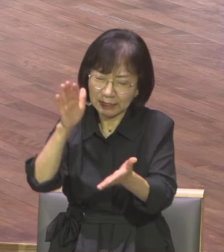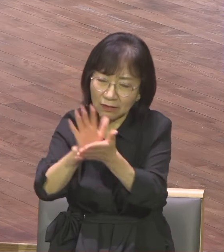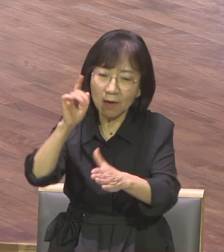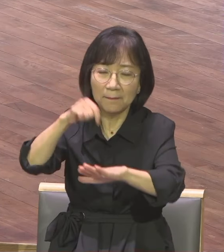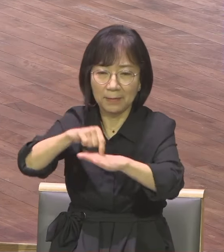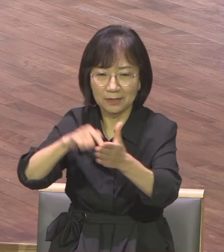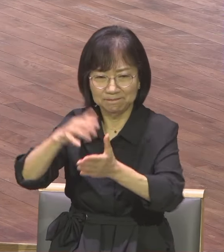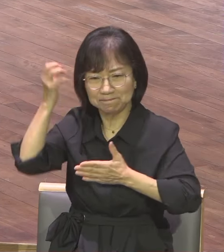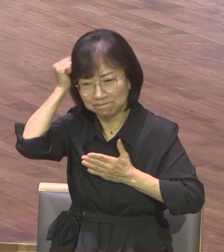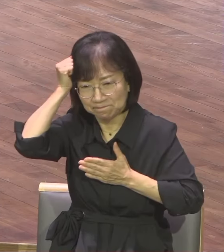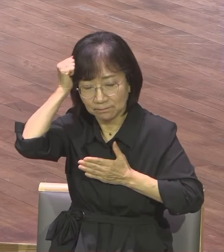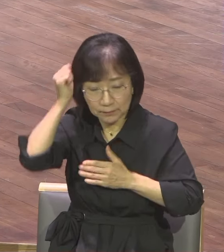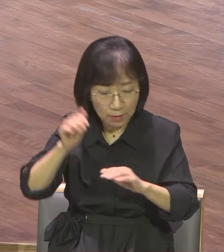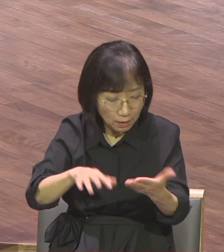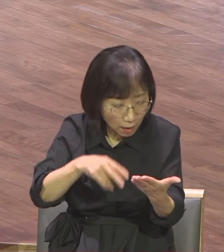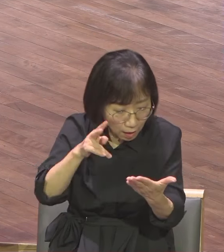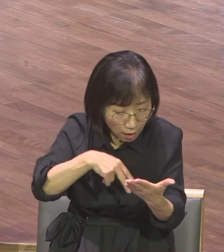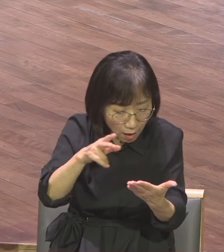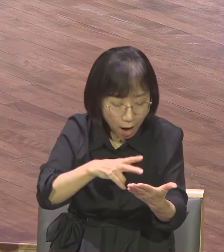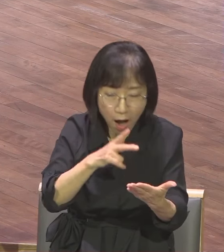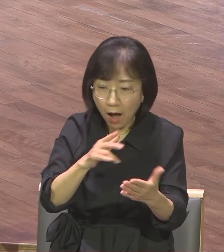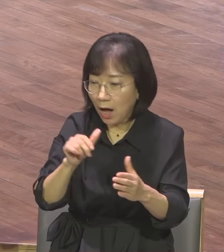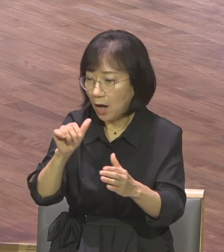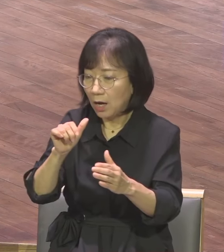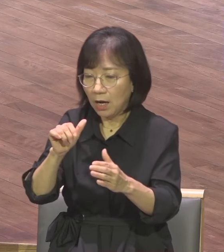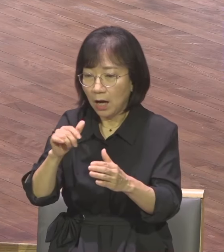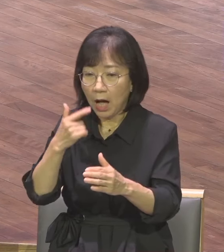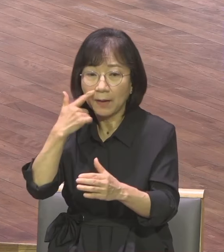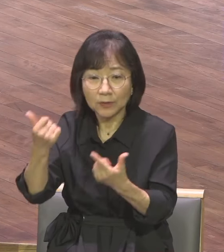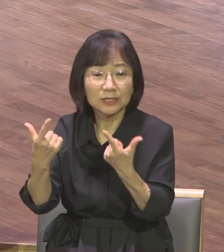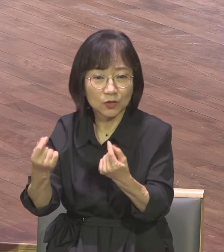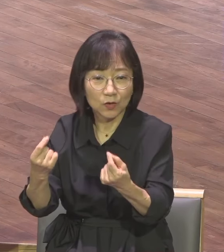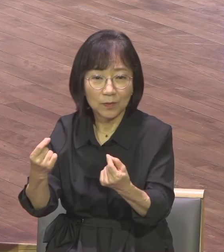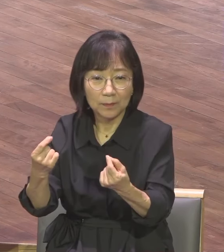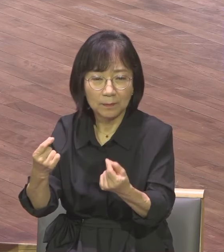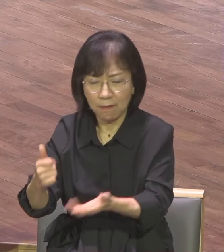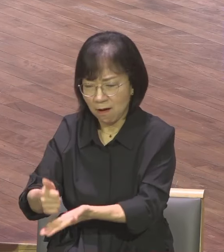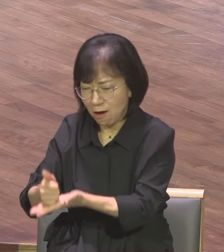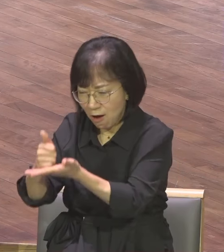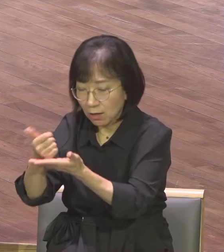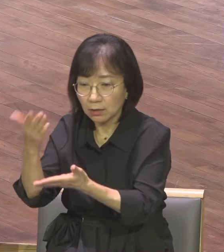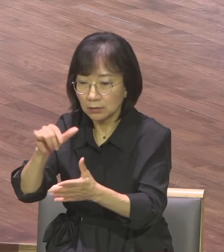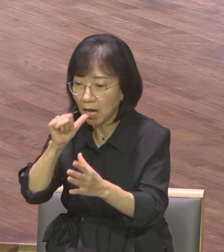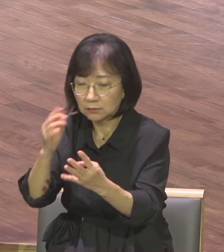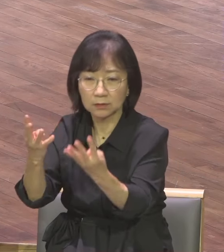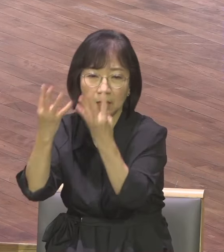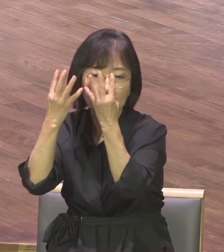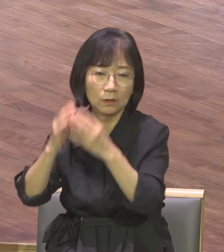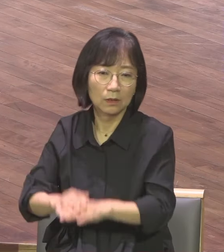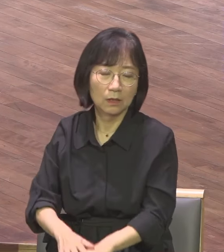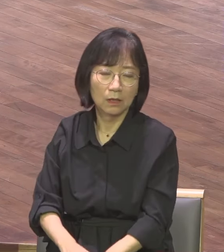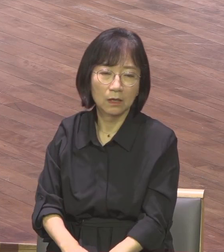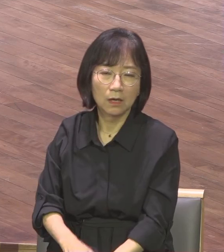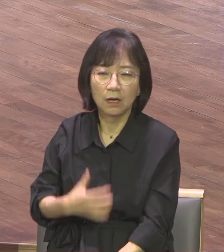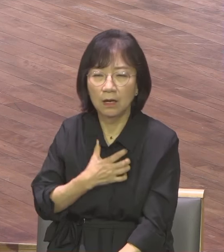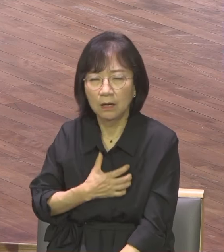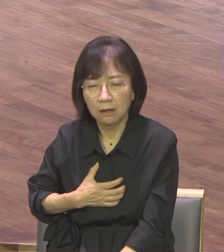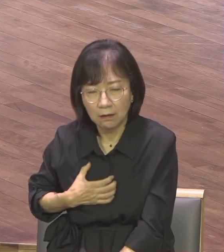예배서 성도 입장에서는 바울은 아버지 같은 존재입니다 그런데 감옥에 보내온 그